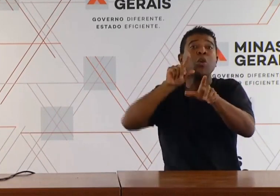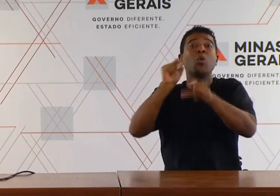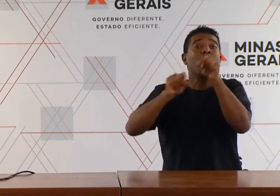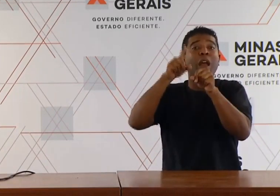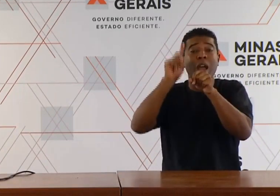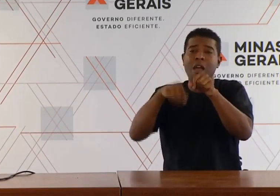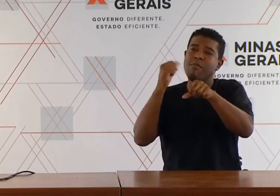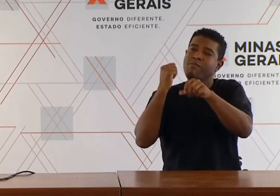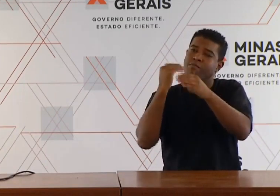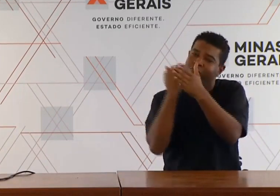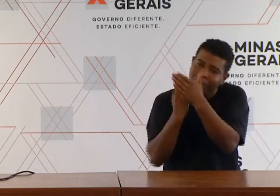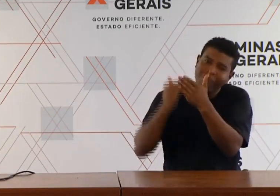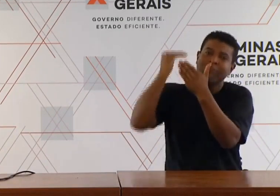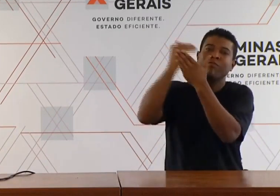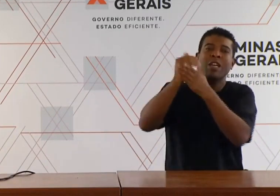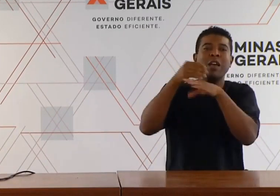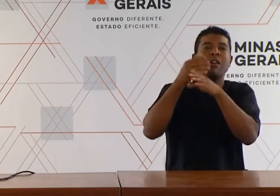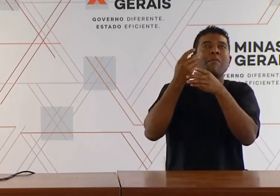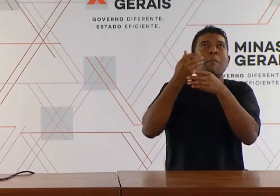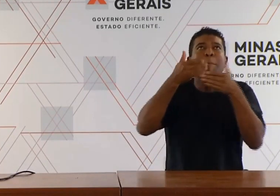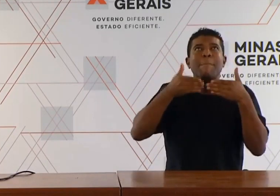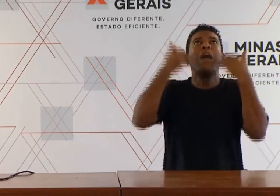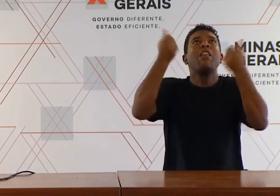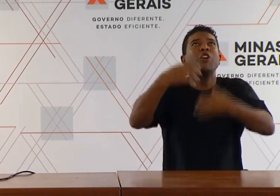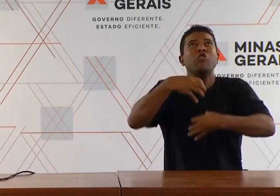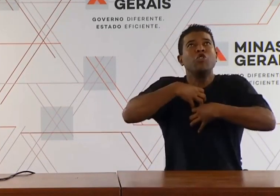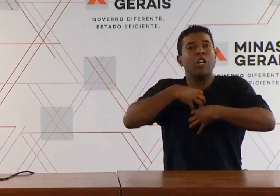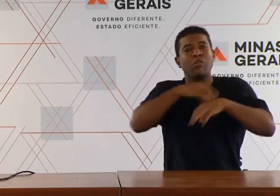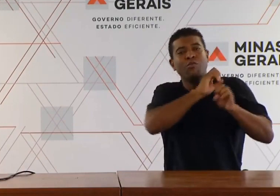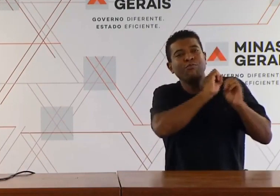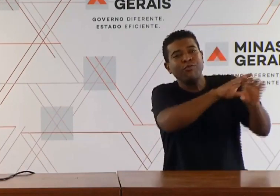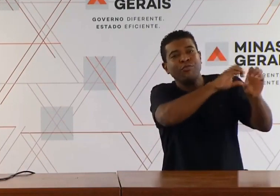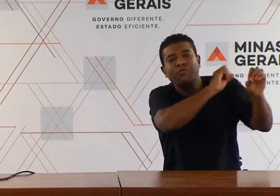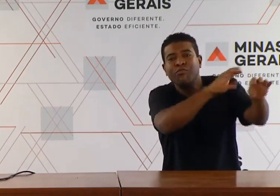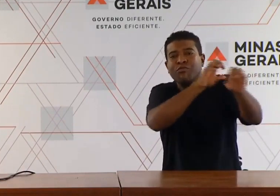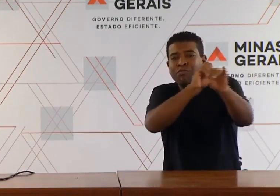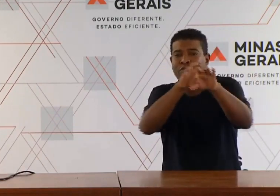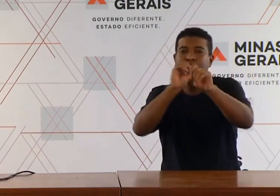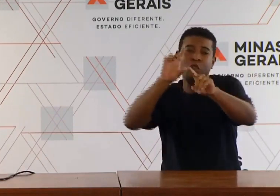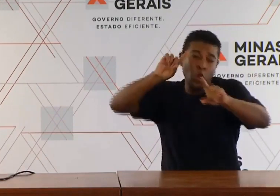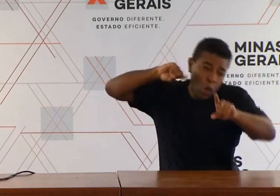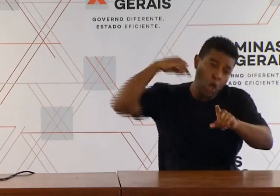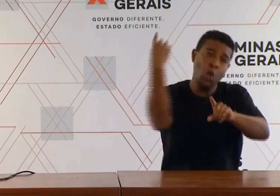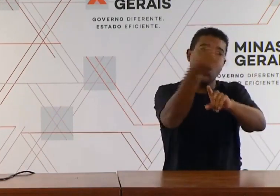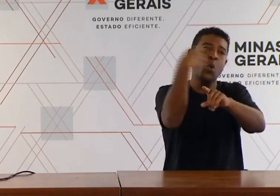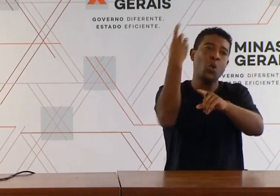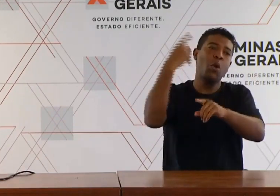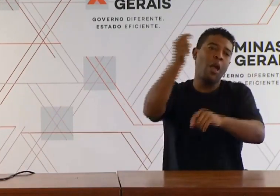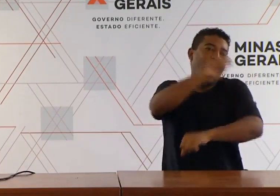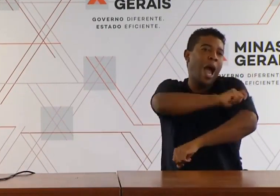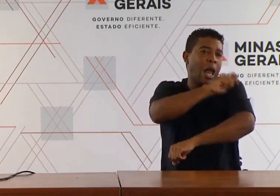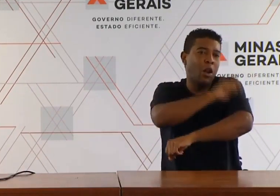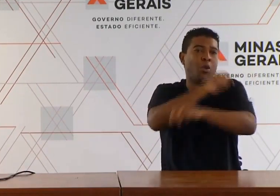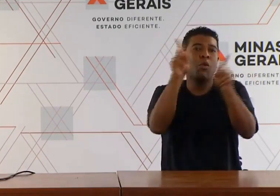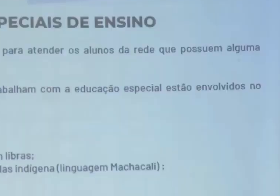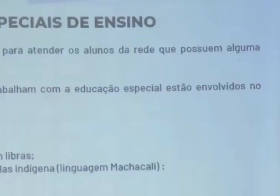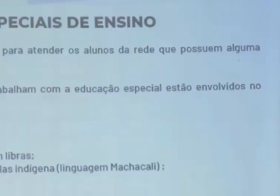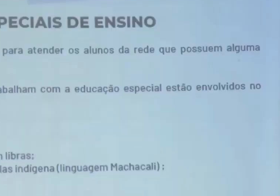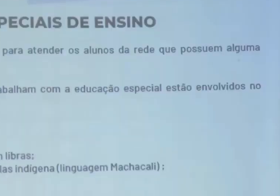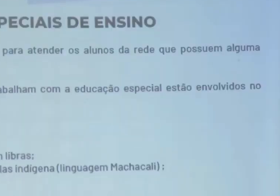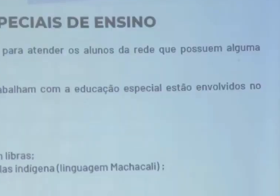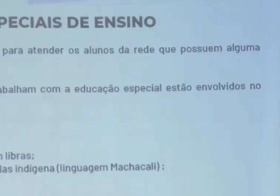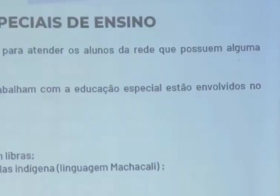buscar a melhor maneira de alcançar todos os nossos alunos e professores da rede. Pode passar?